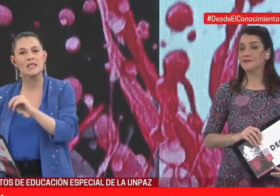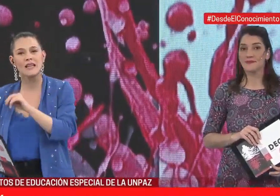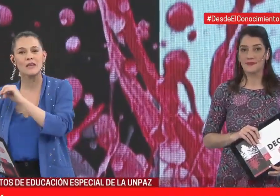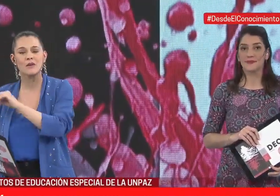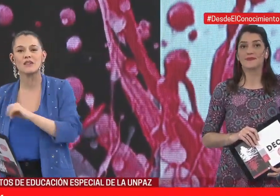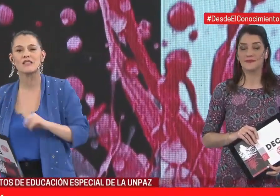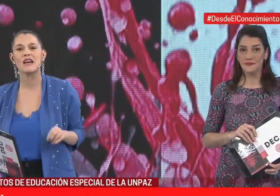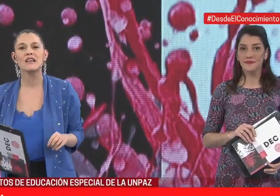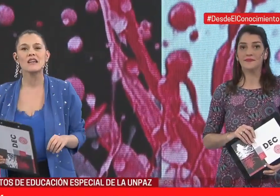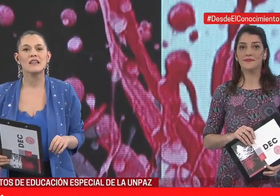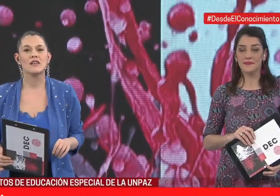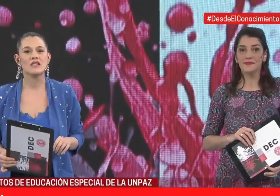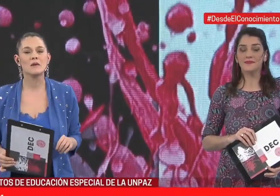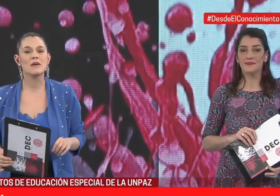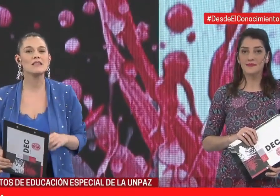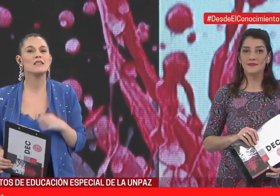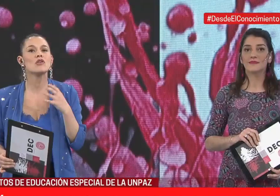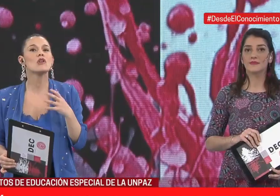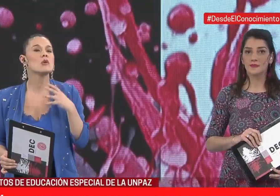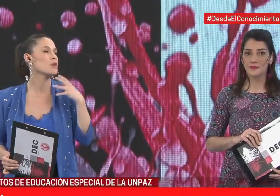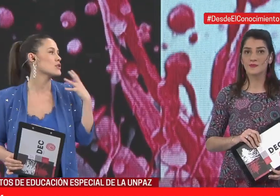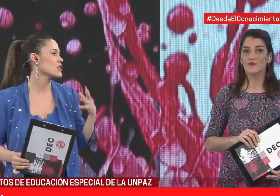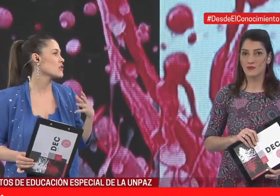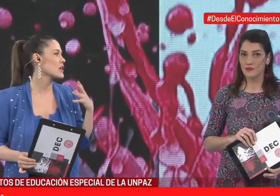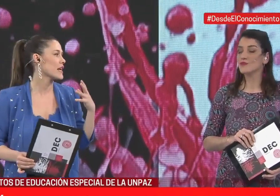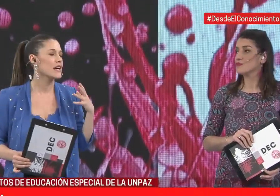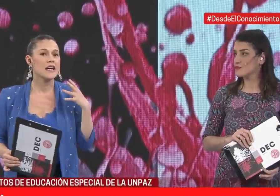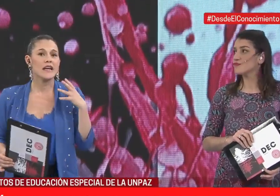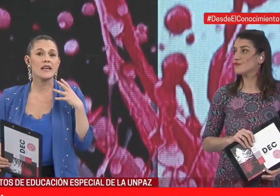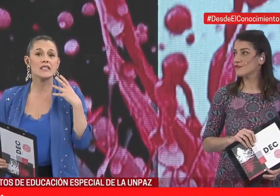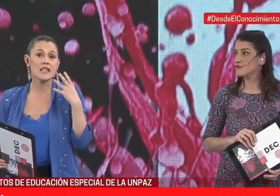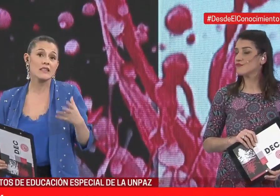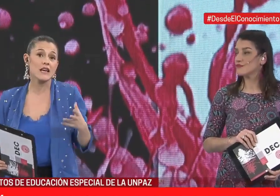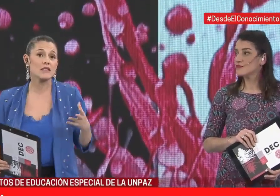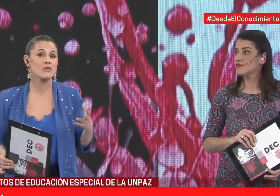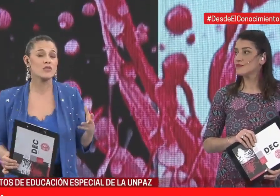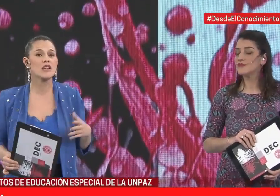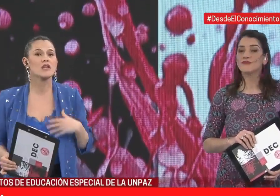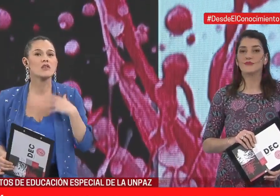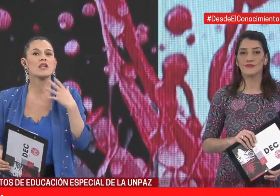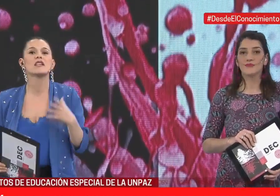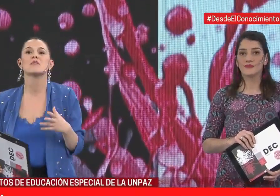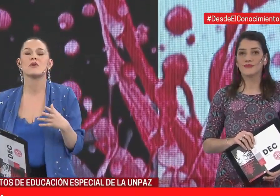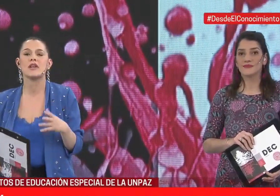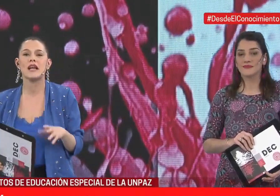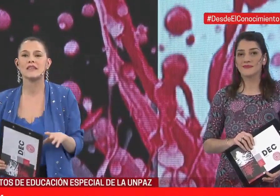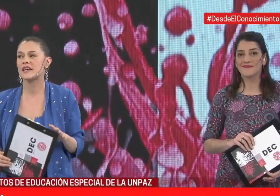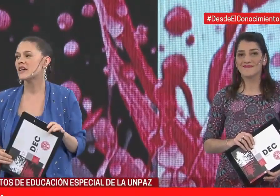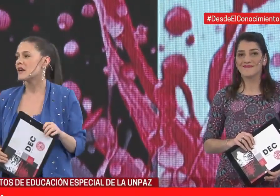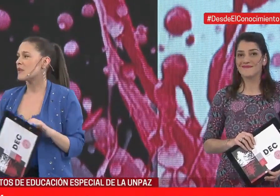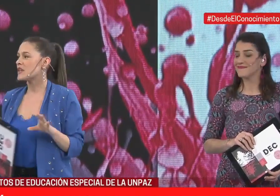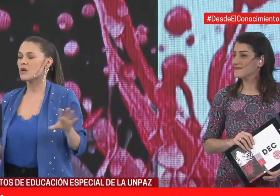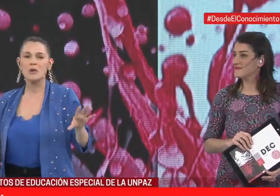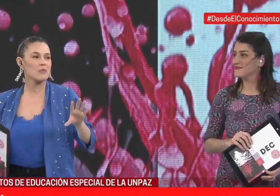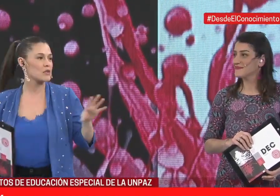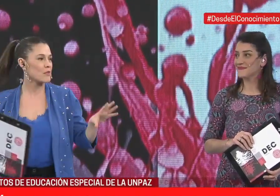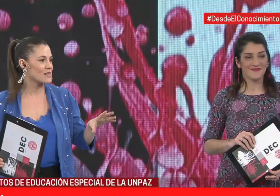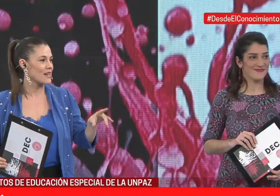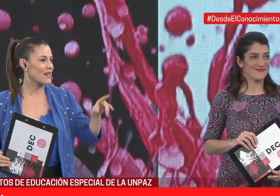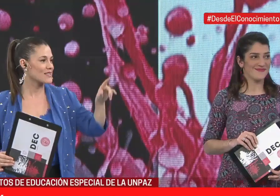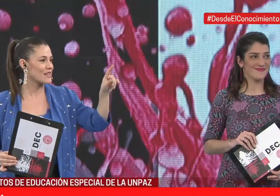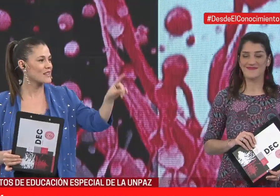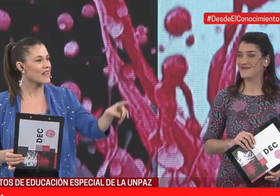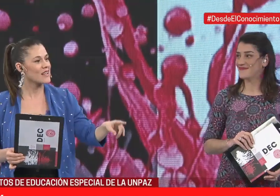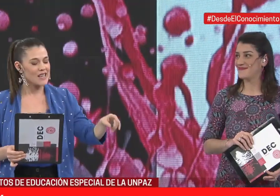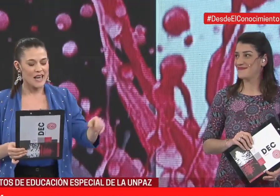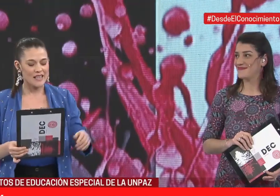Educación Especial de la Universidad de José C. Paz y todos los proyectos que ya están sucediendo y que tienen por delante. Por eso empiezo a